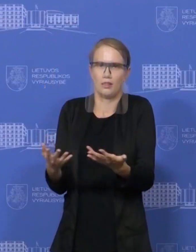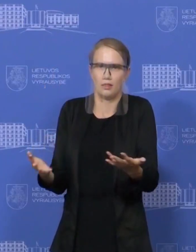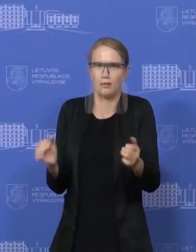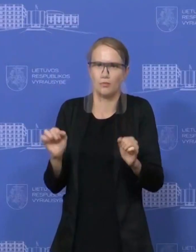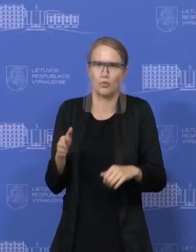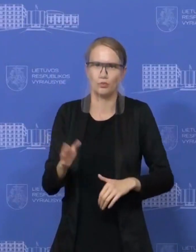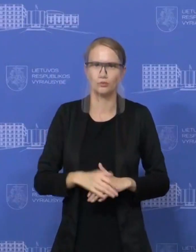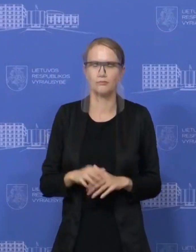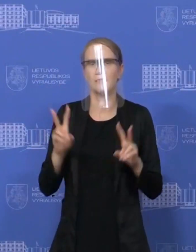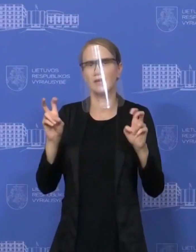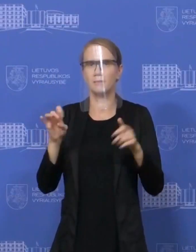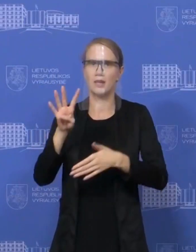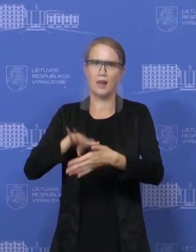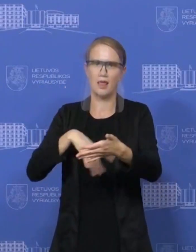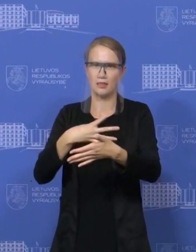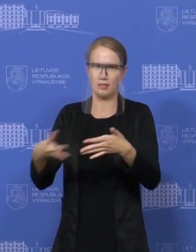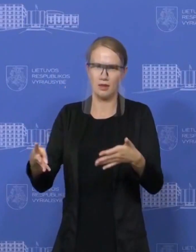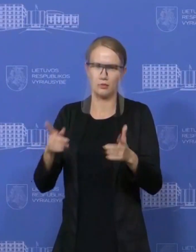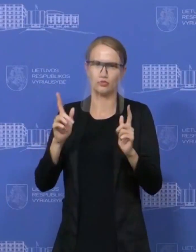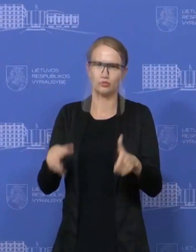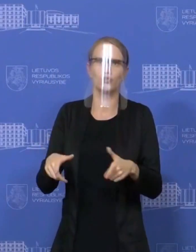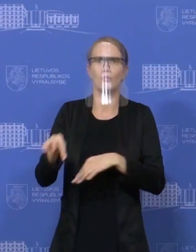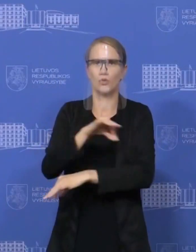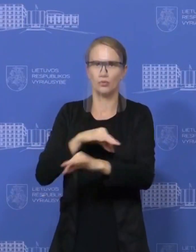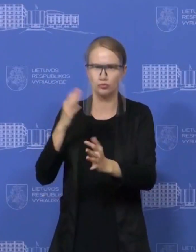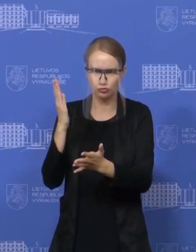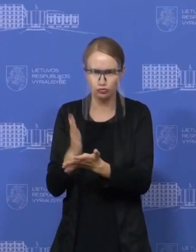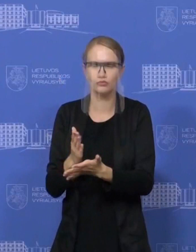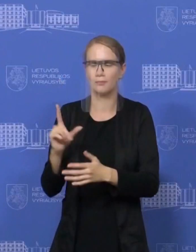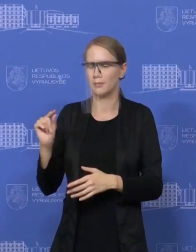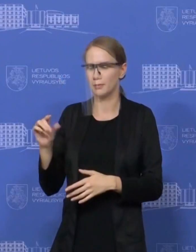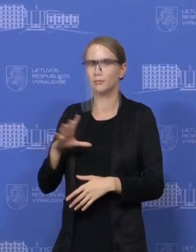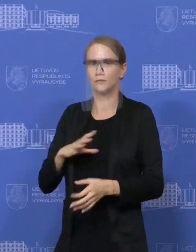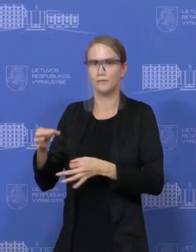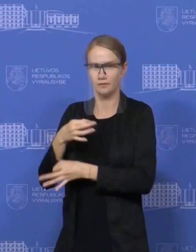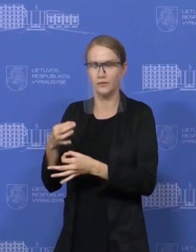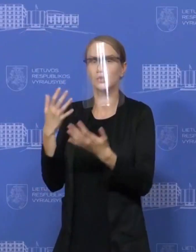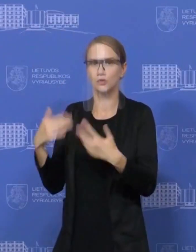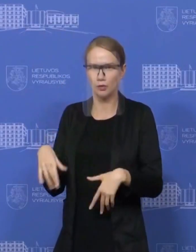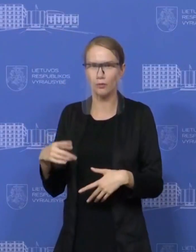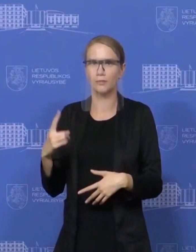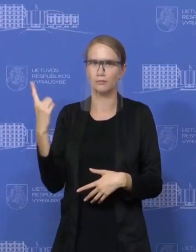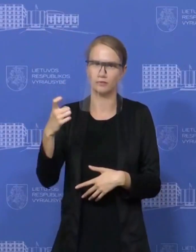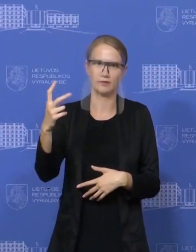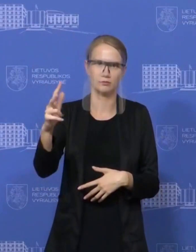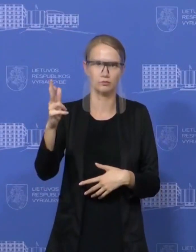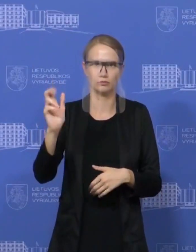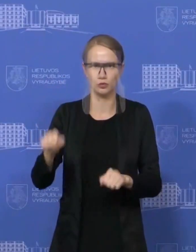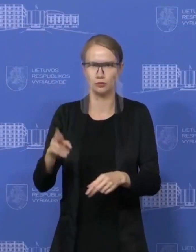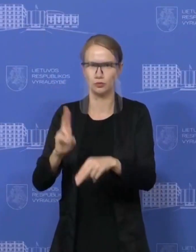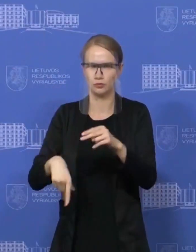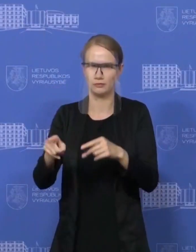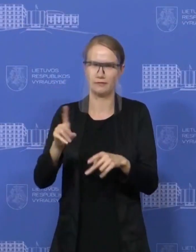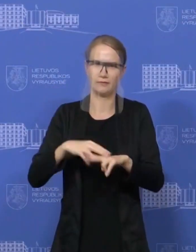ledelį arba tas planas, jis yra projektas, yra pirmanį buvo apsvarsytas, bet dar turime daug diskusijų ir norime specialistų